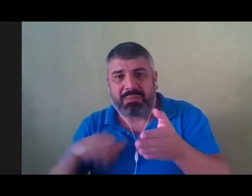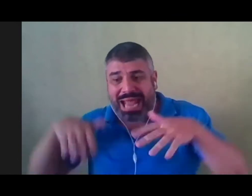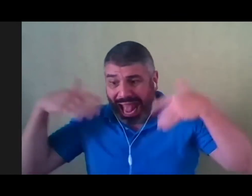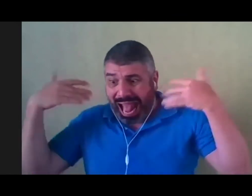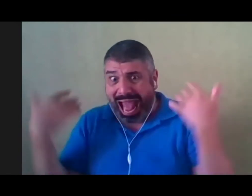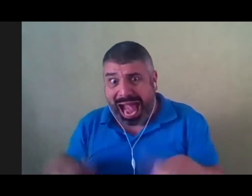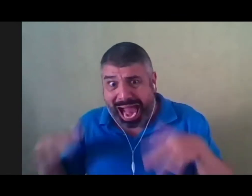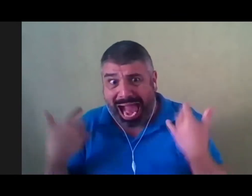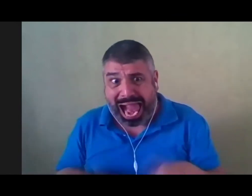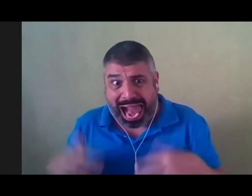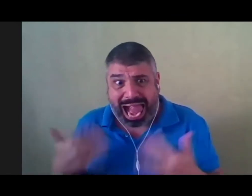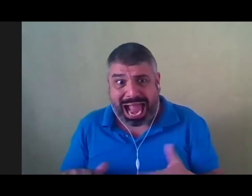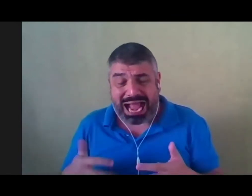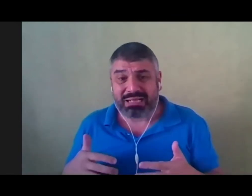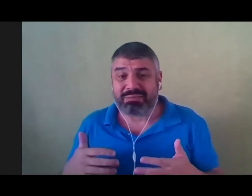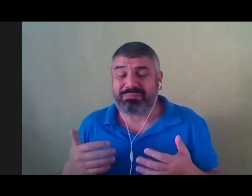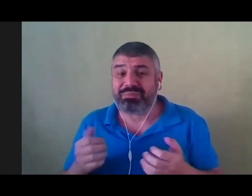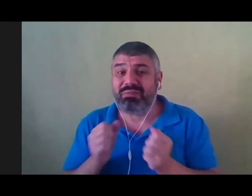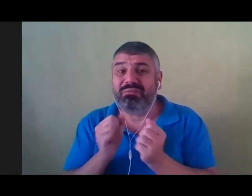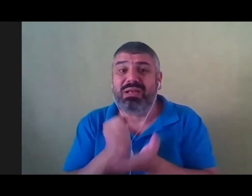Para onde vão levá-los?